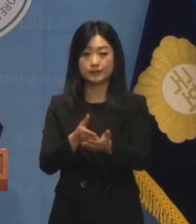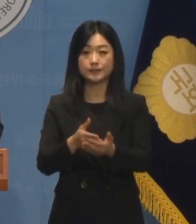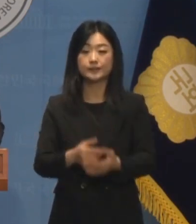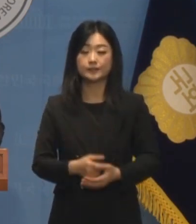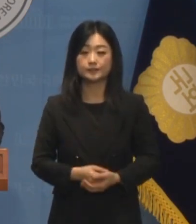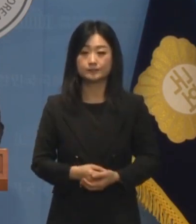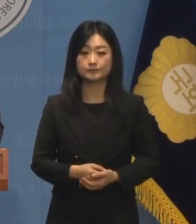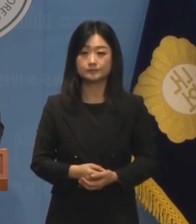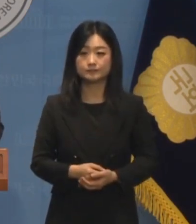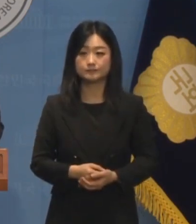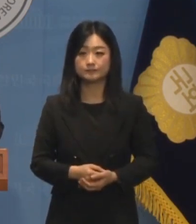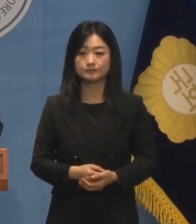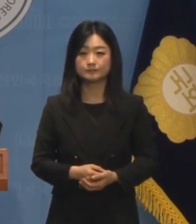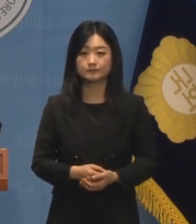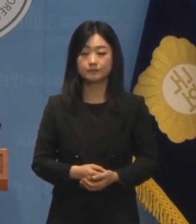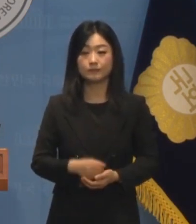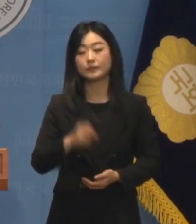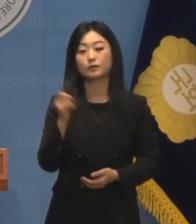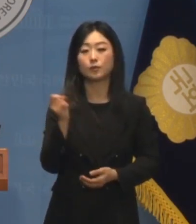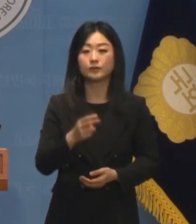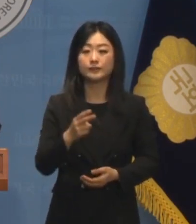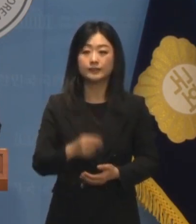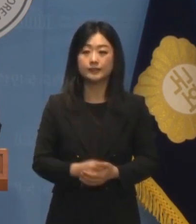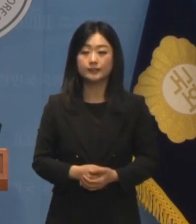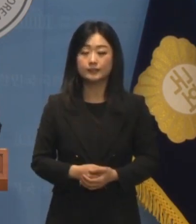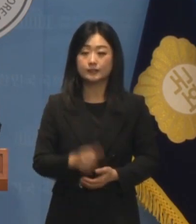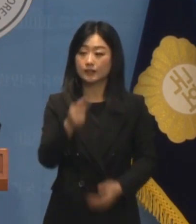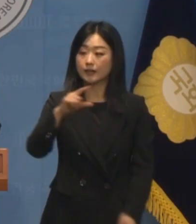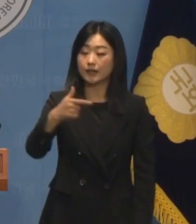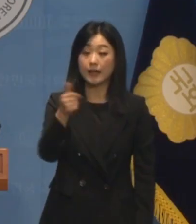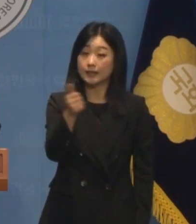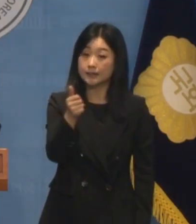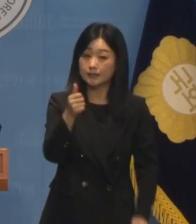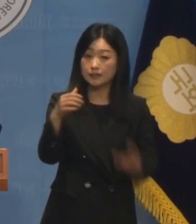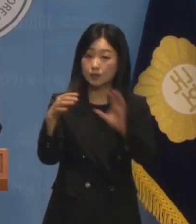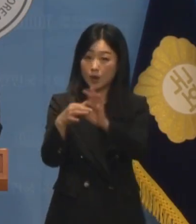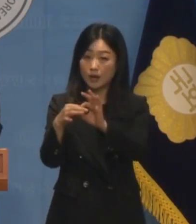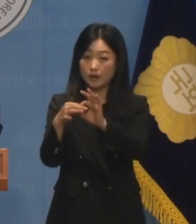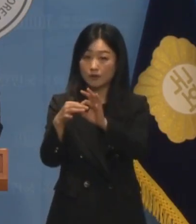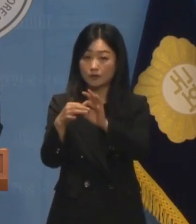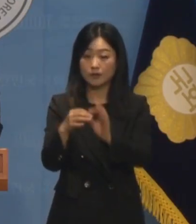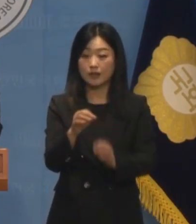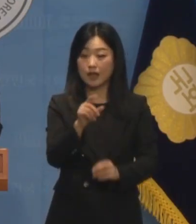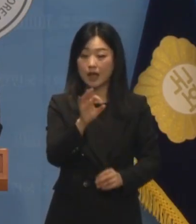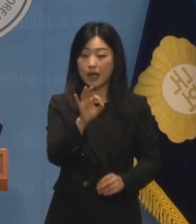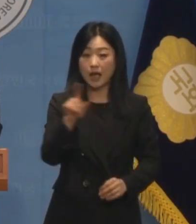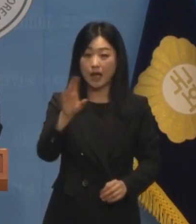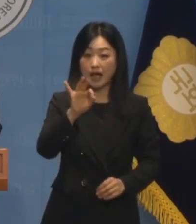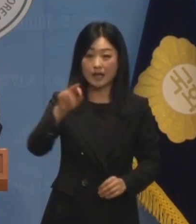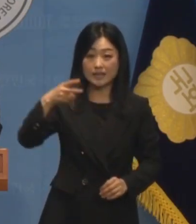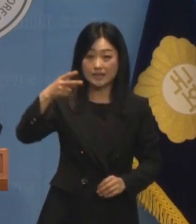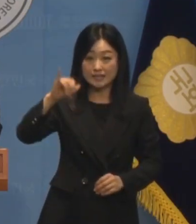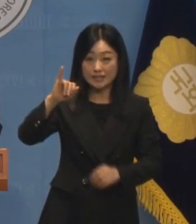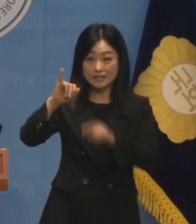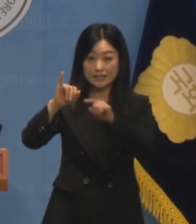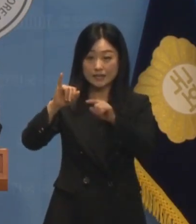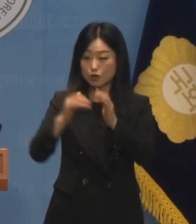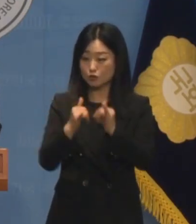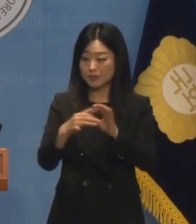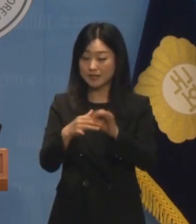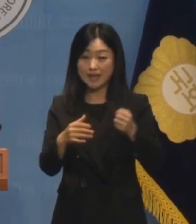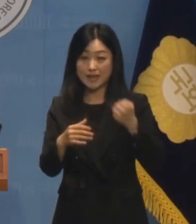특히 한동훈 대표와 연관된 계정들이 국민의힘 당원 게시판에서